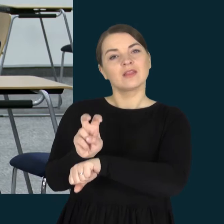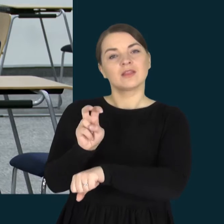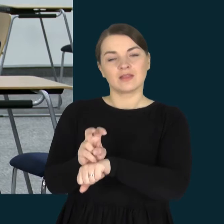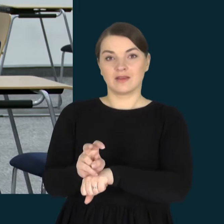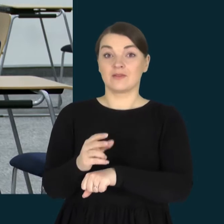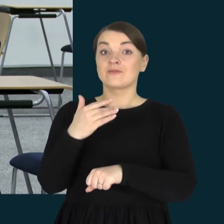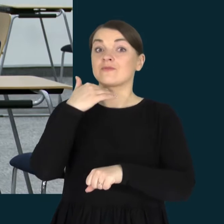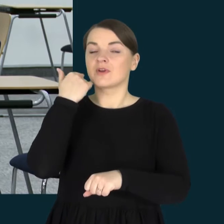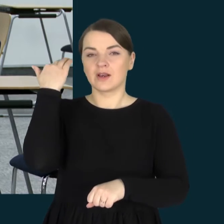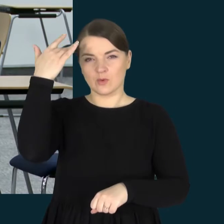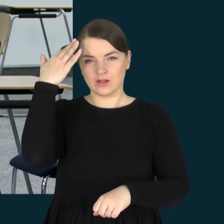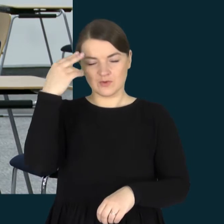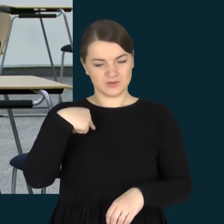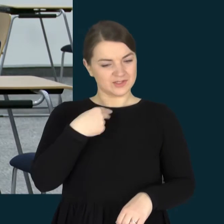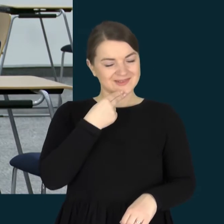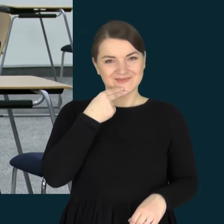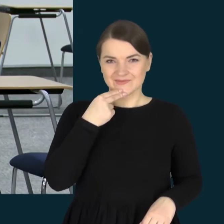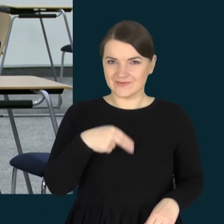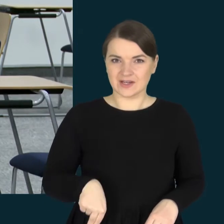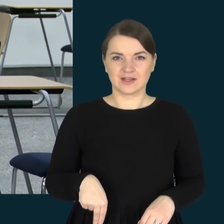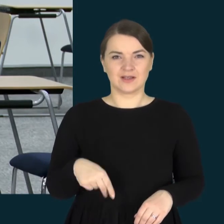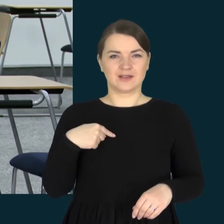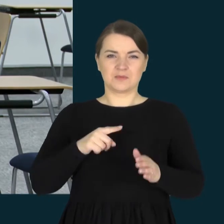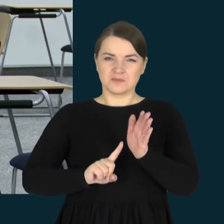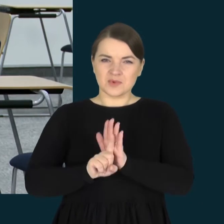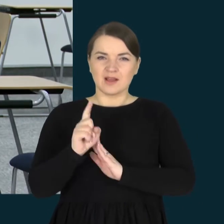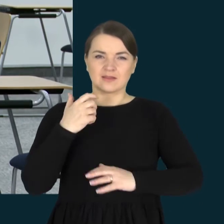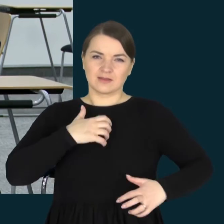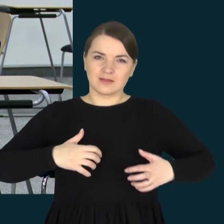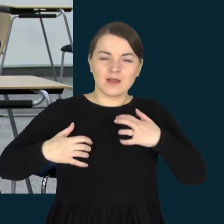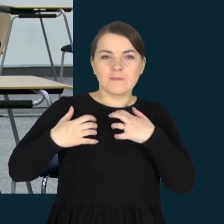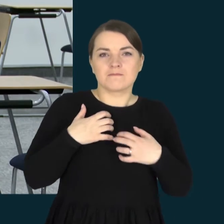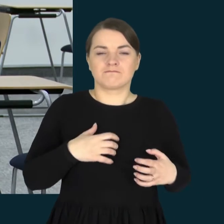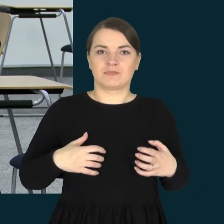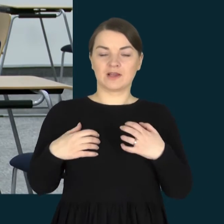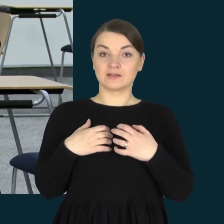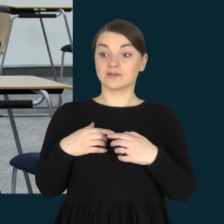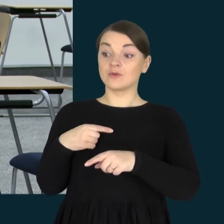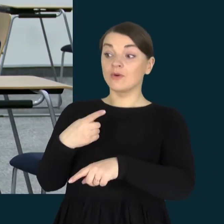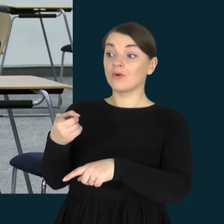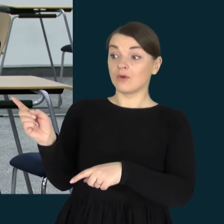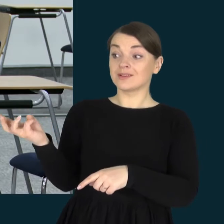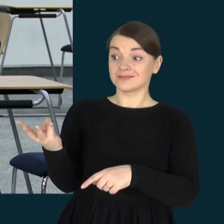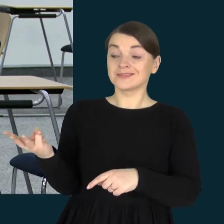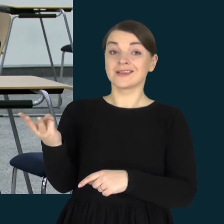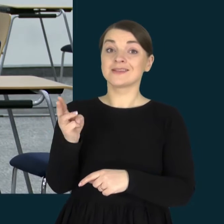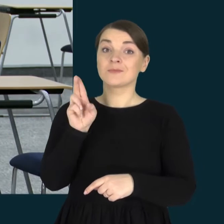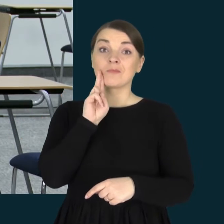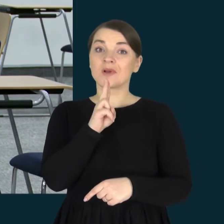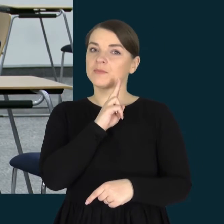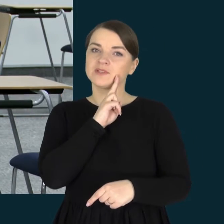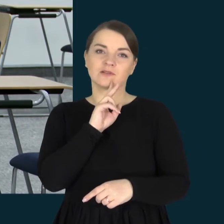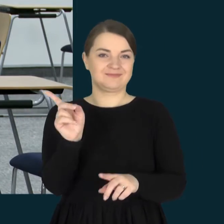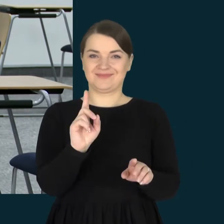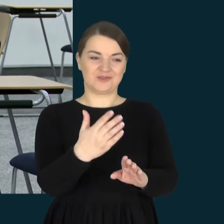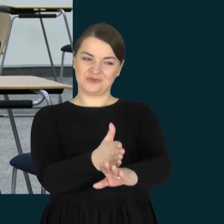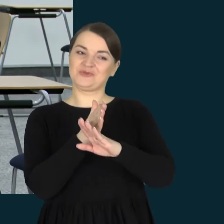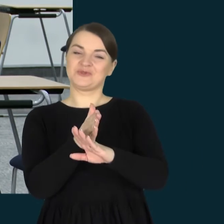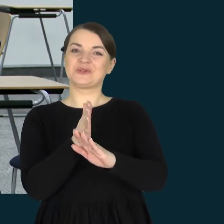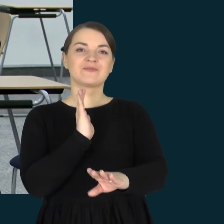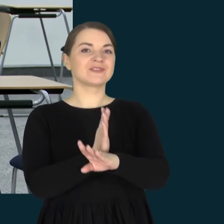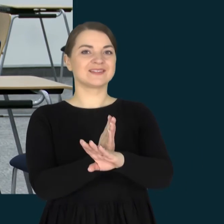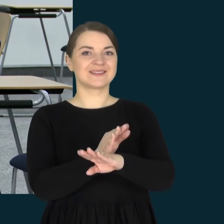kaltinau, dėl ko prasidėjo ta baisė, gėlį, depresija. Tai tos mamos tiesiog pasakė, mes daugiau pas jūs